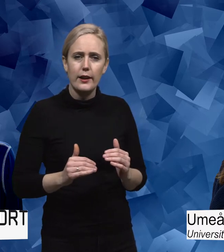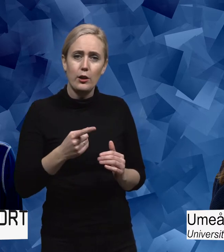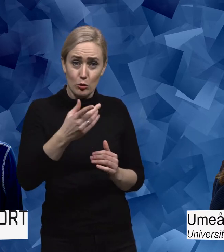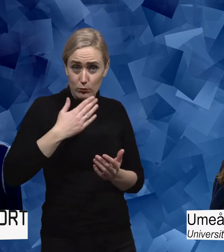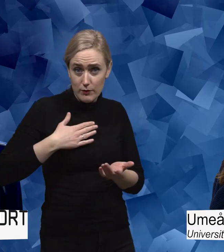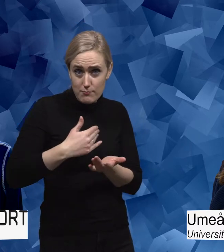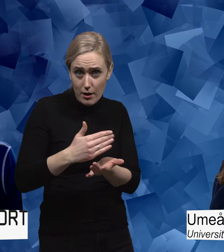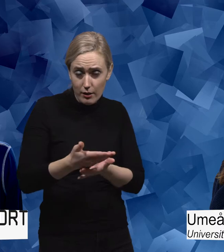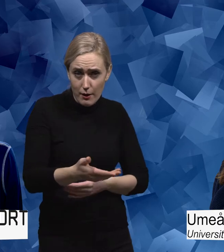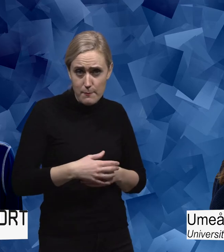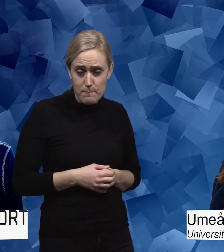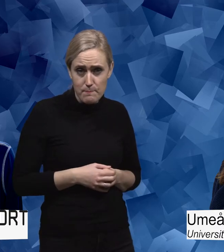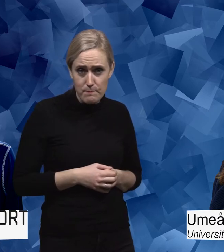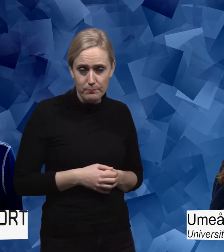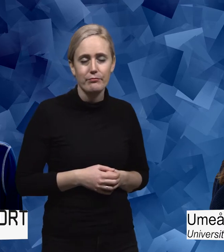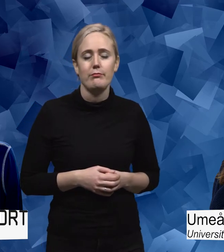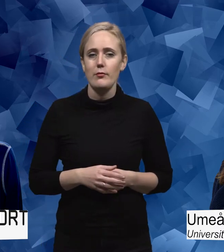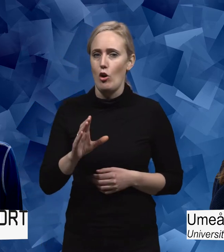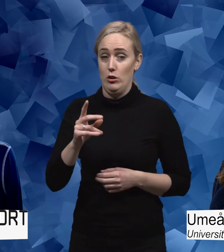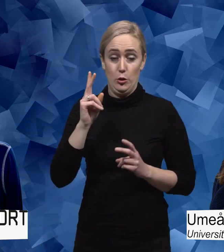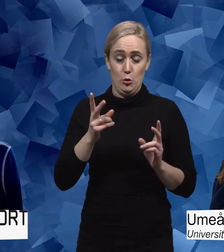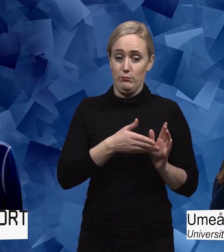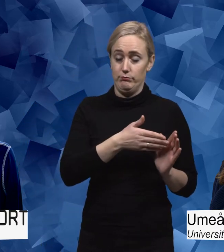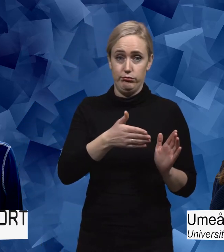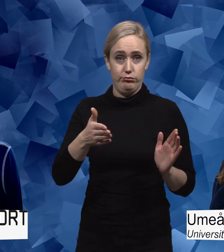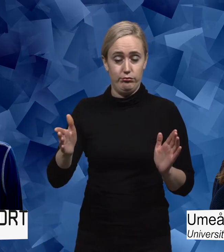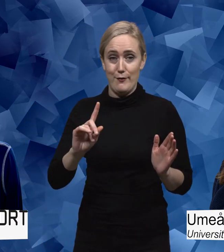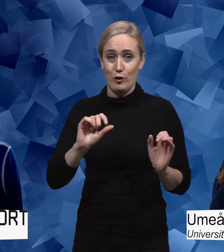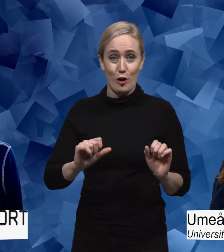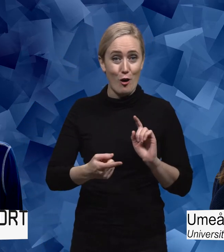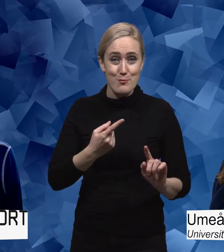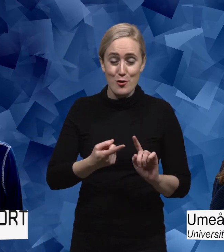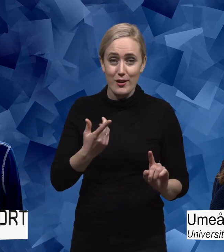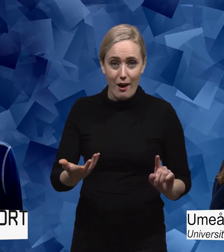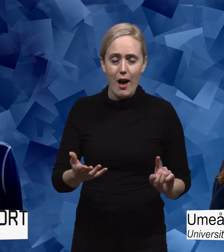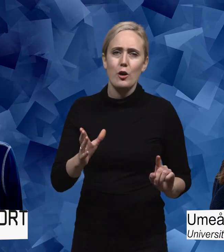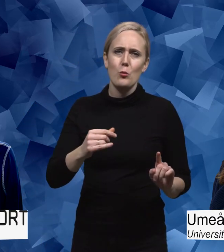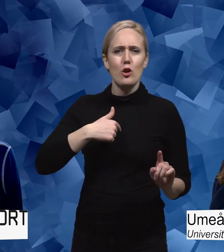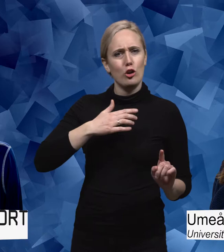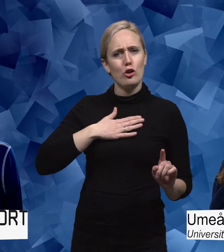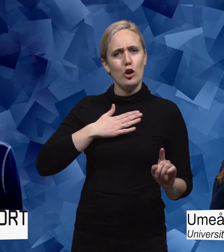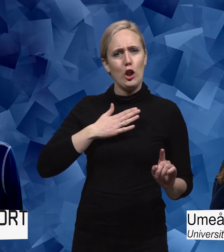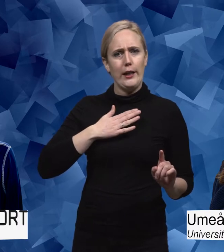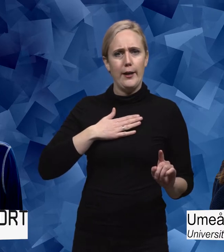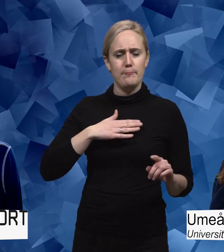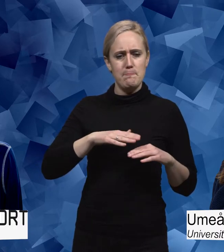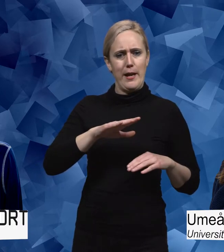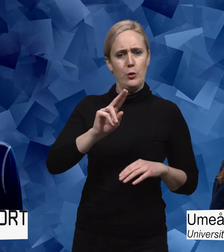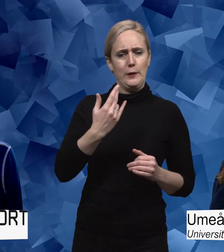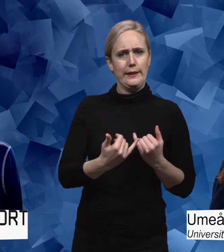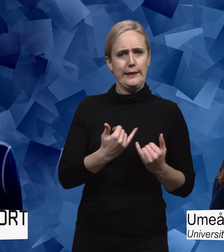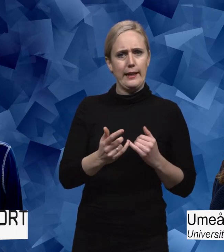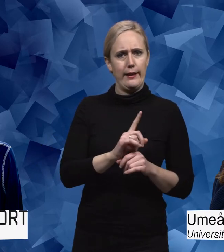om. Vill du berätta lite om detta? Det är ju så stort, det beror på om man ska börja någonstans. tycker att jag mer och mer på